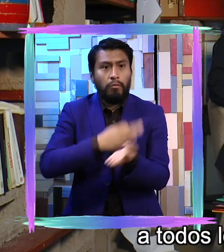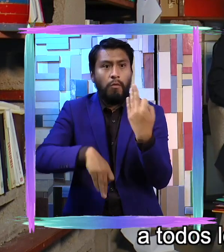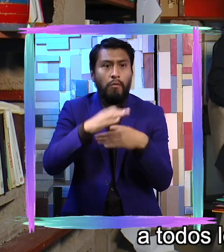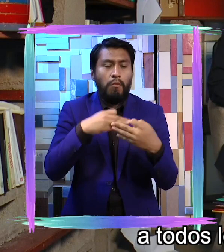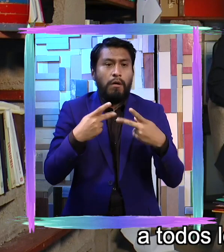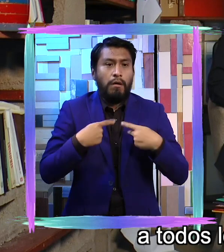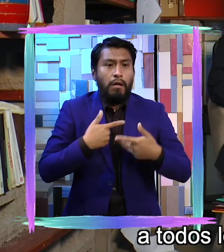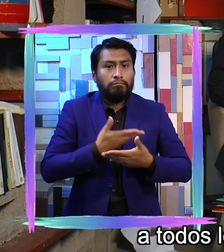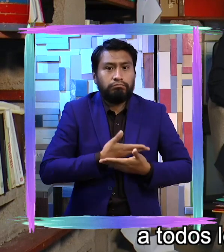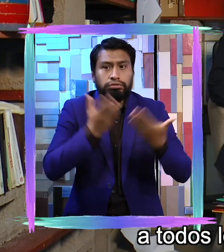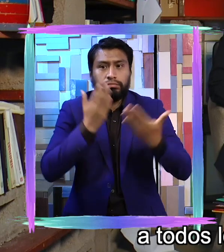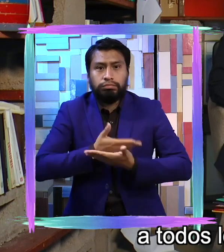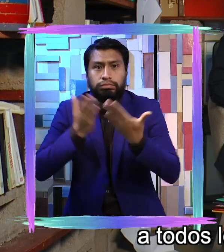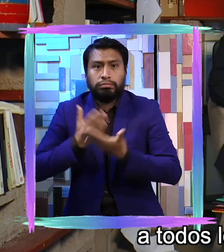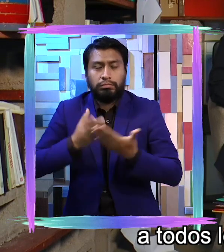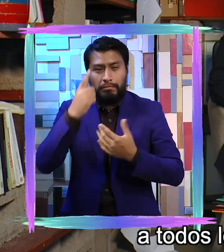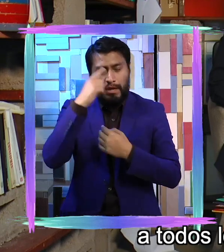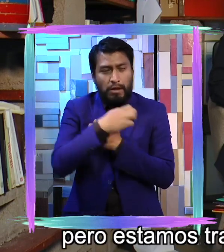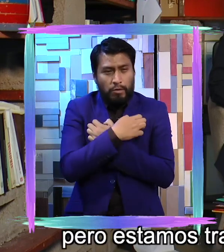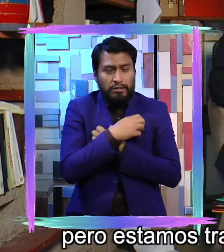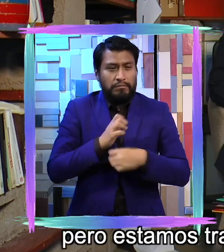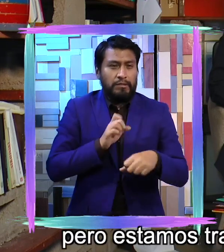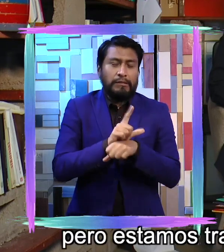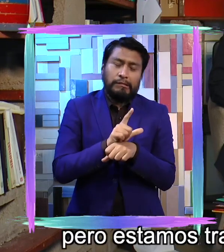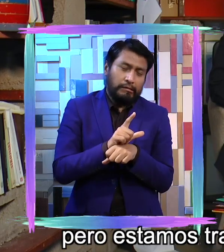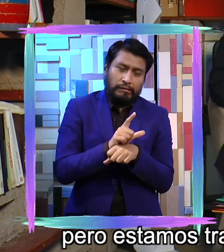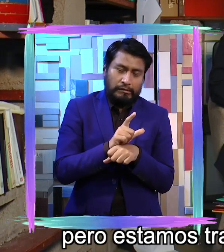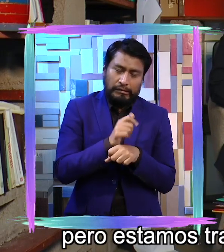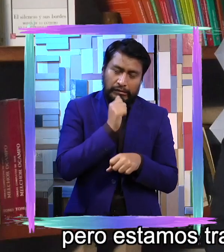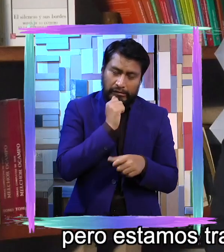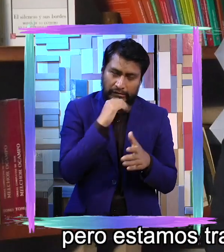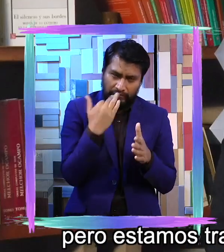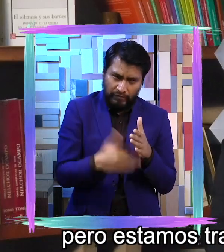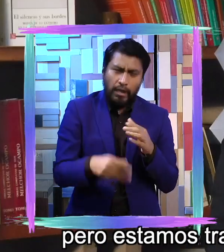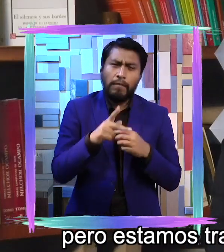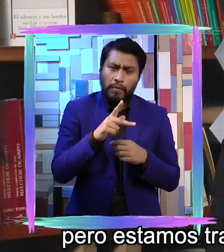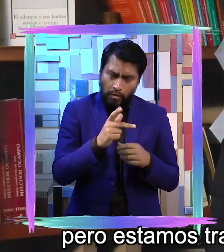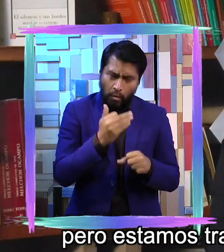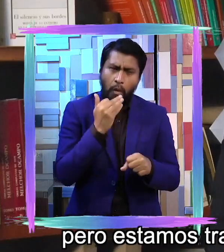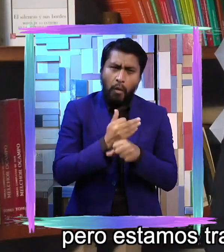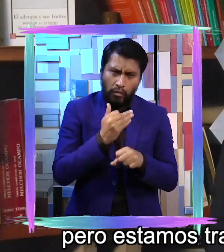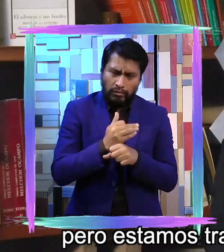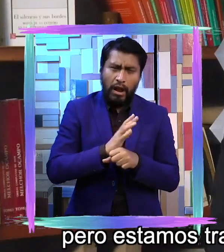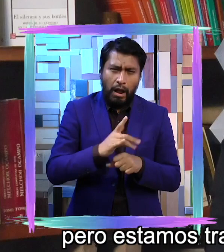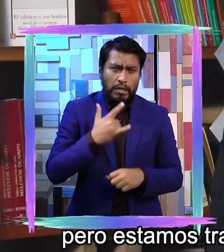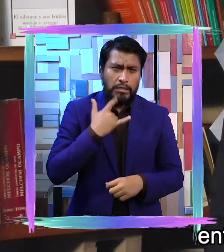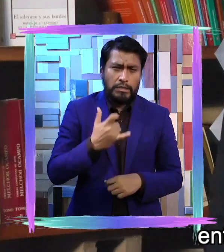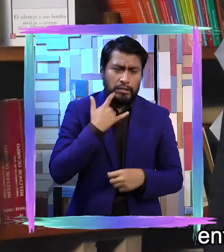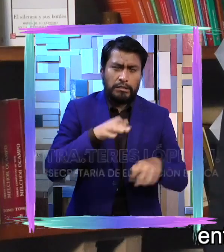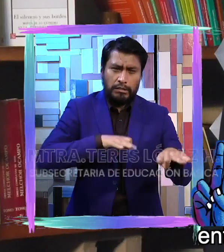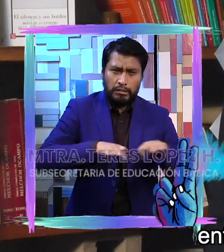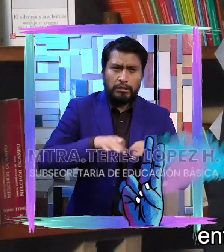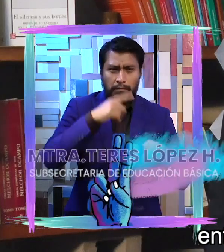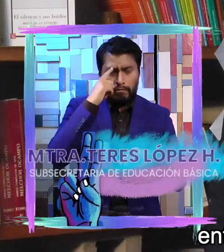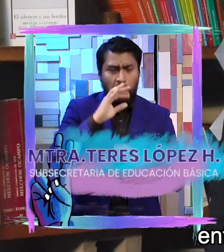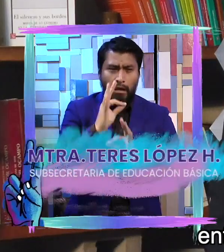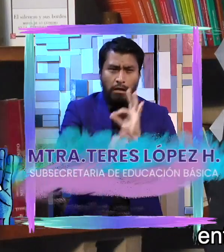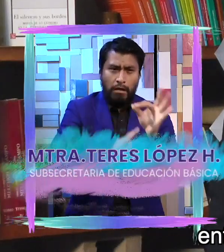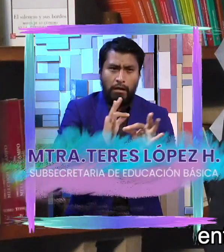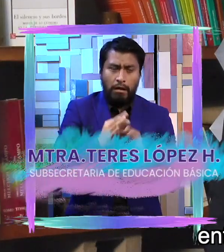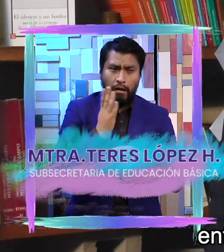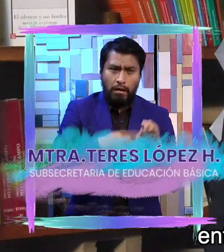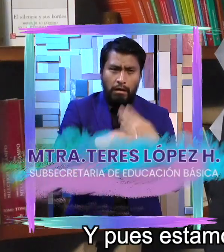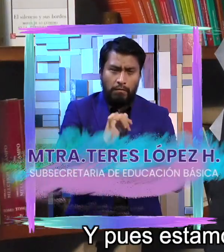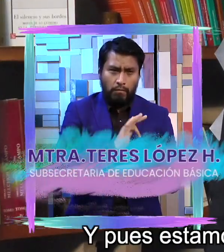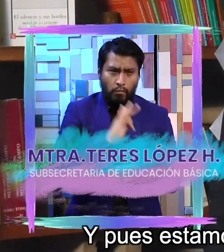los centros de educación especial, pero estamos trabajando en ello para que esto se realice. Entonces, muchísimas